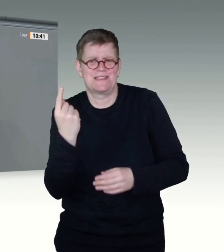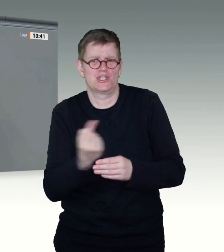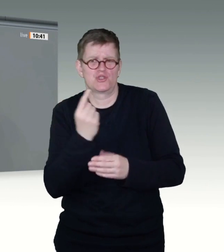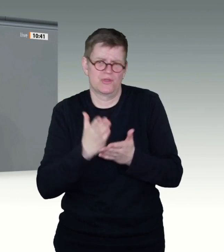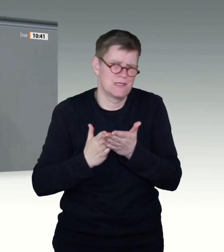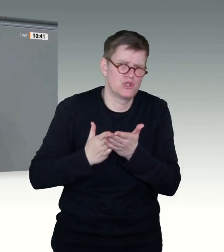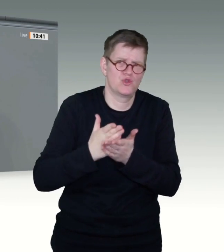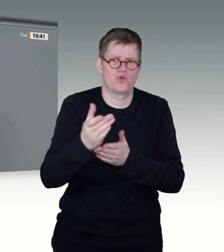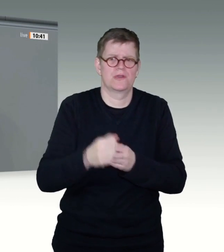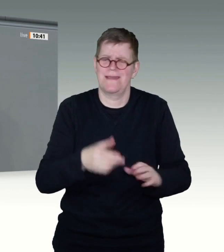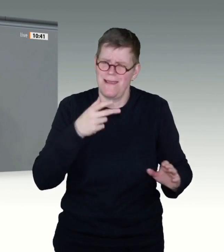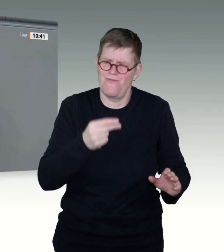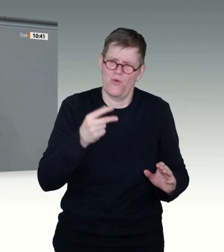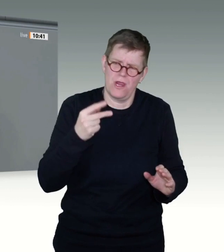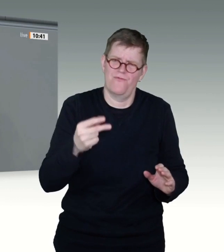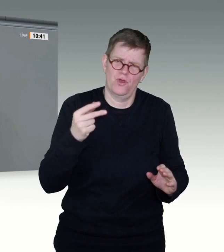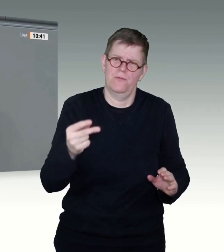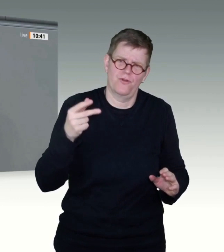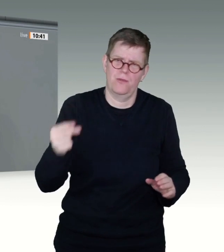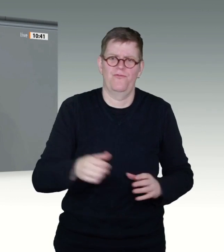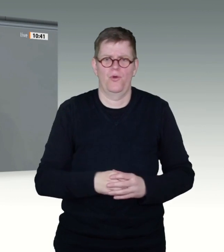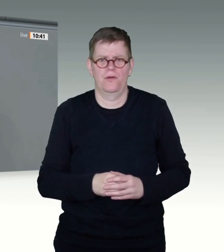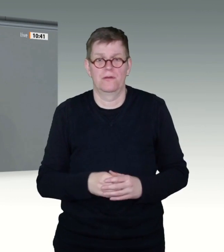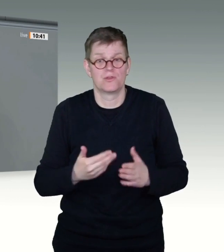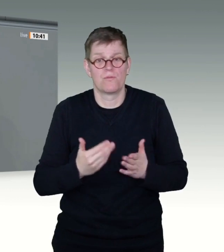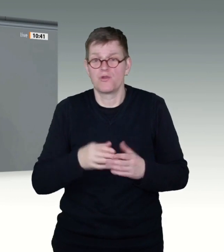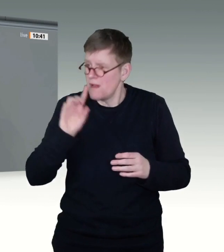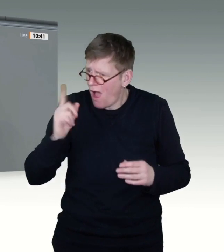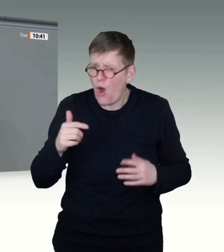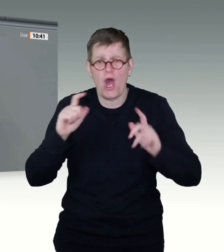es politisch gewollt ist, geht viel in diesem Land. Man muss es nur wollen.